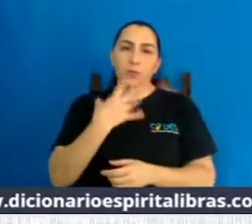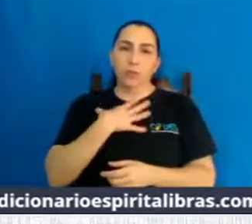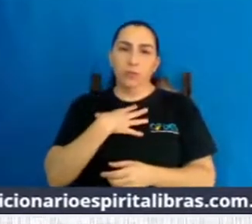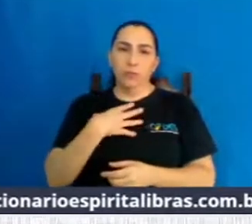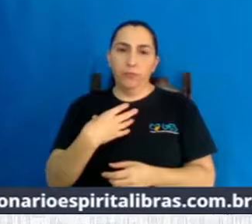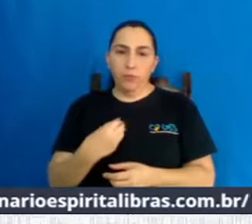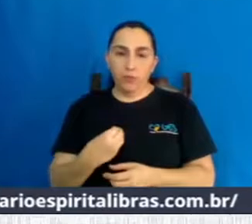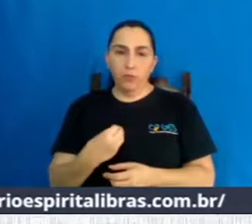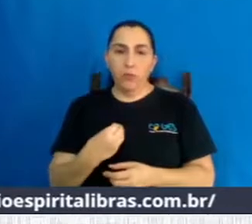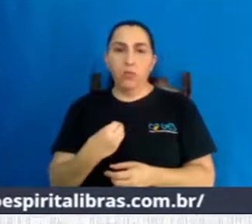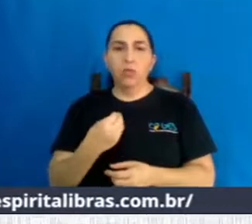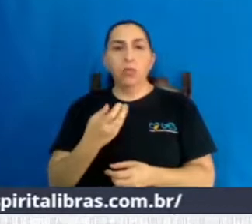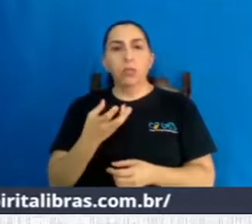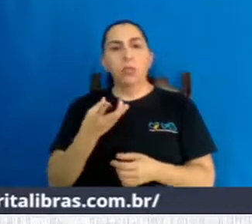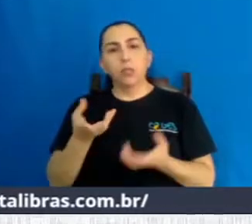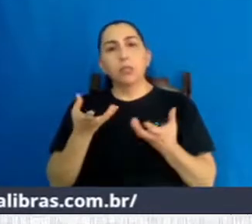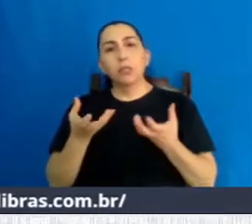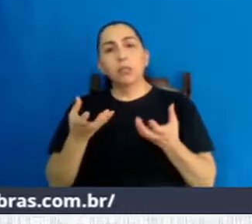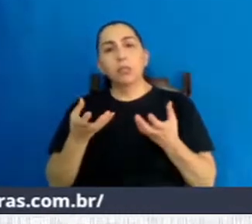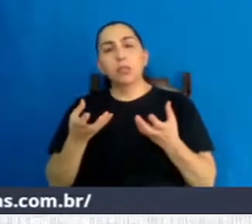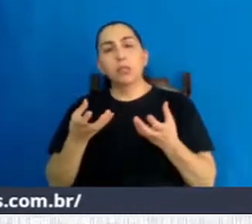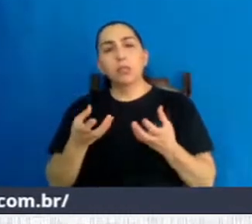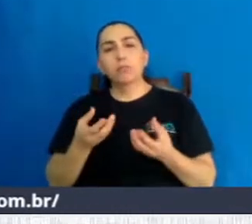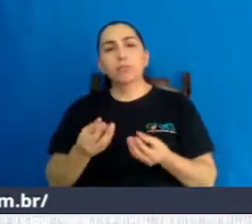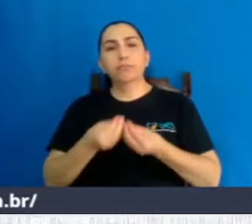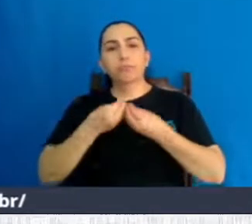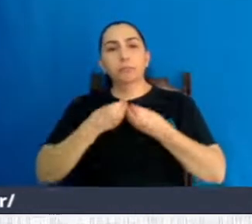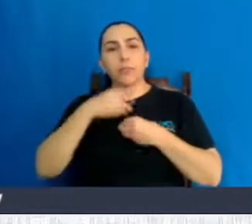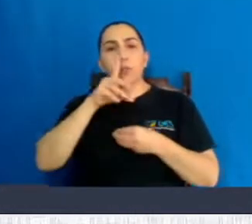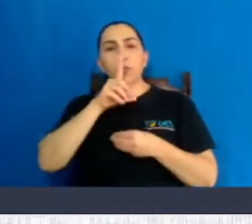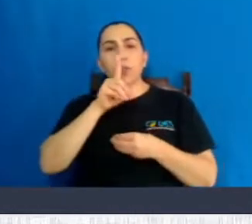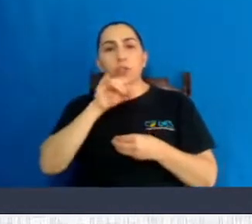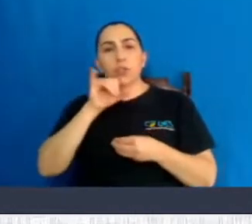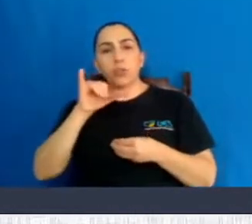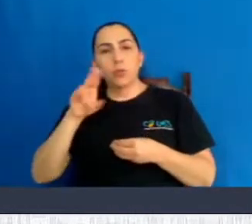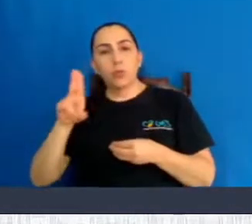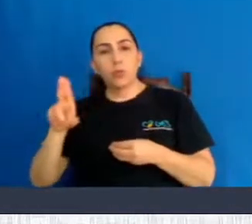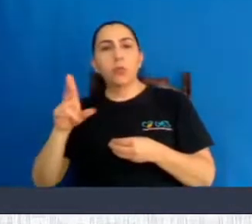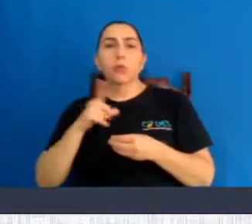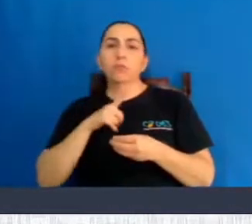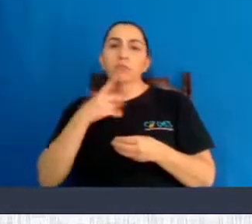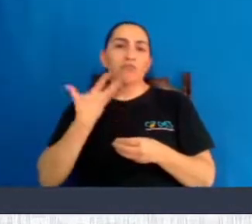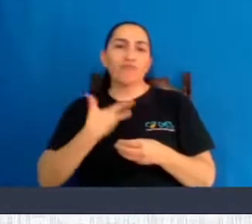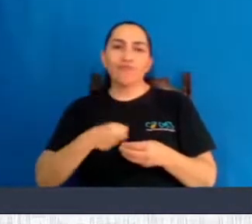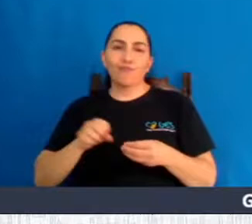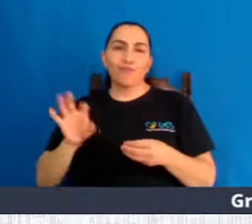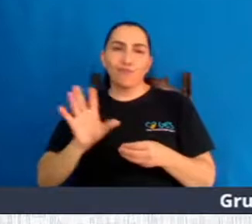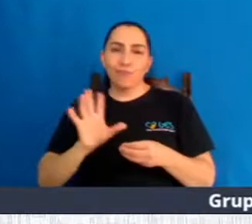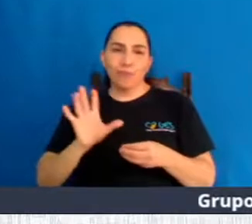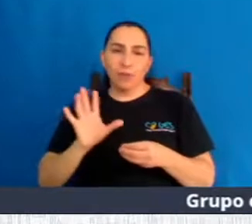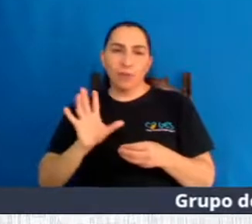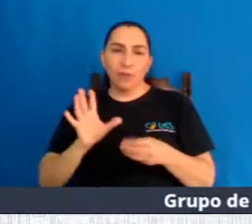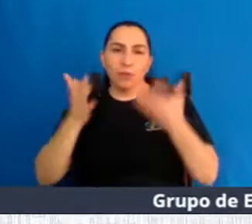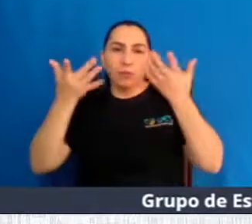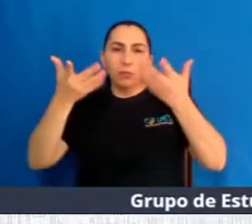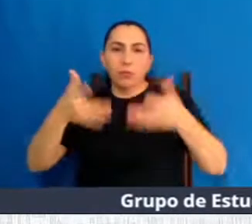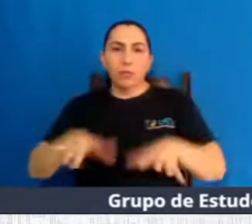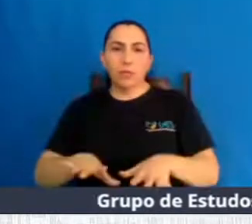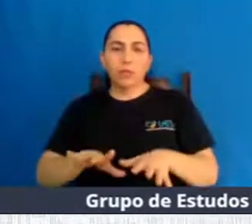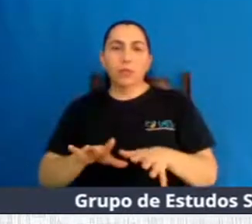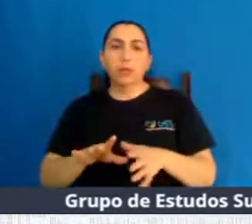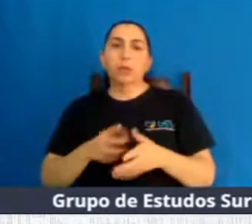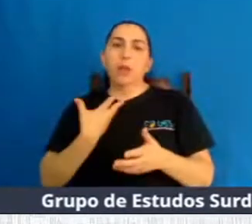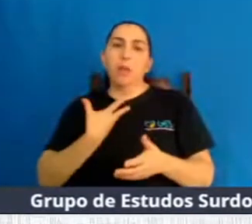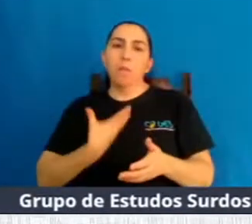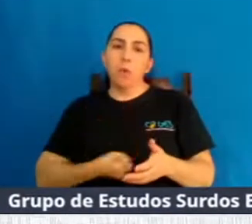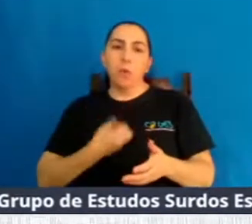o médico quis oferecer o DIU, e nós não aceitamos, porque a gente não quer correr esse risco de estar provocando